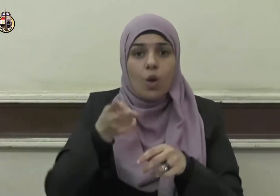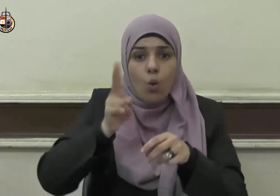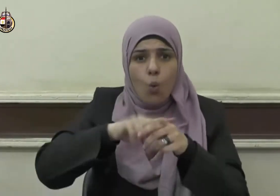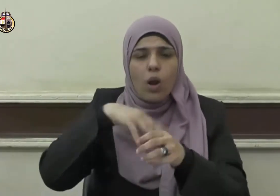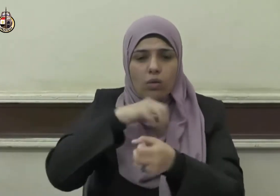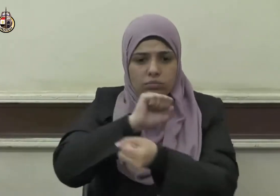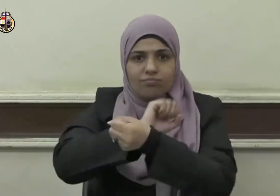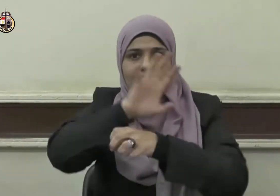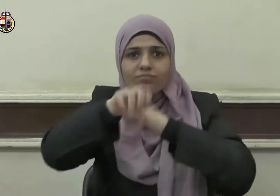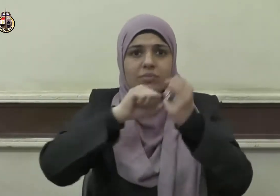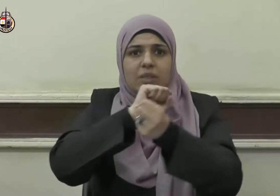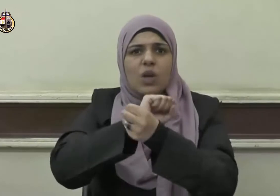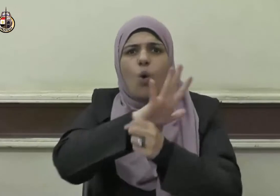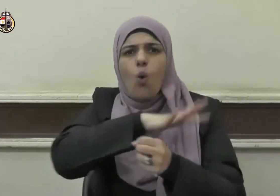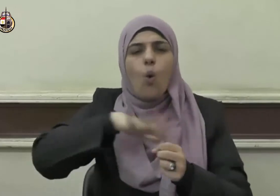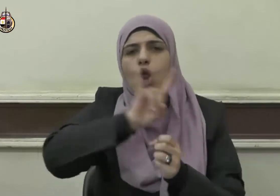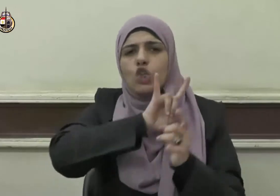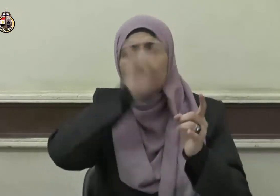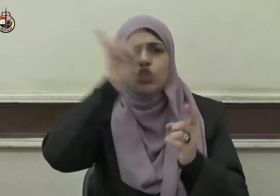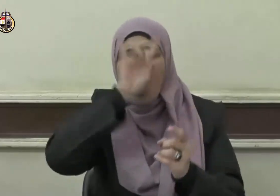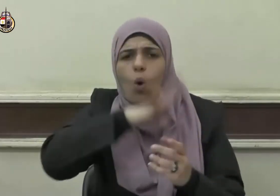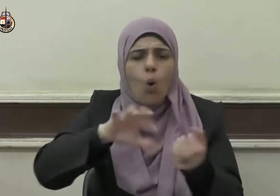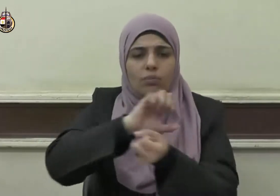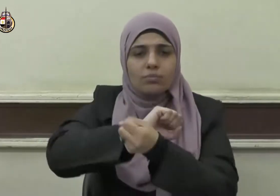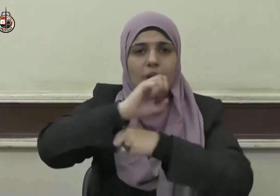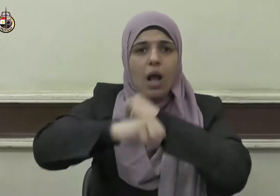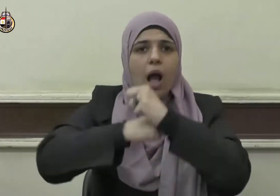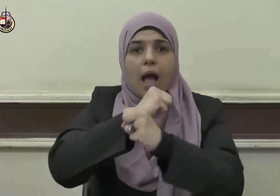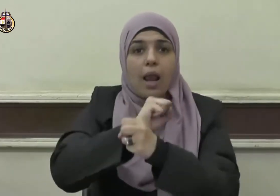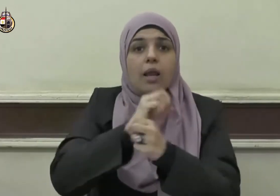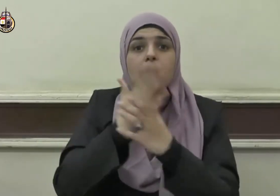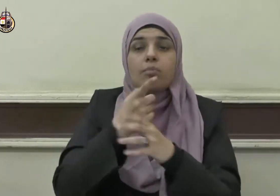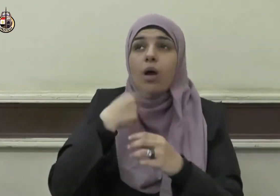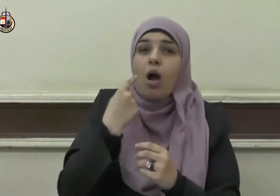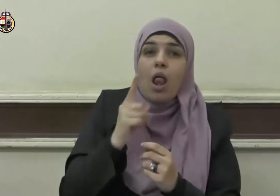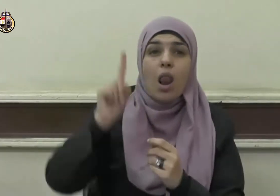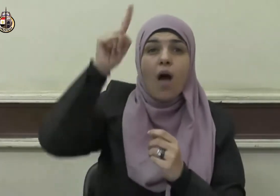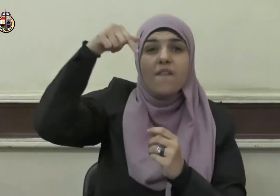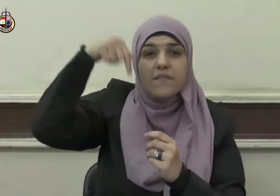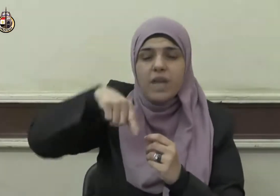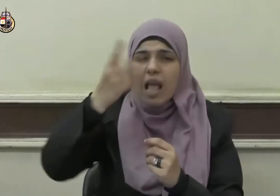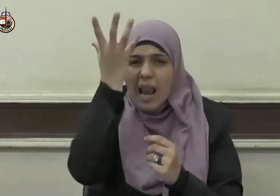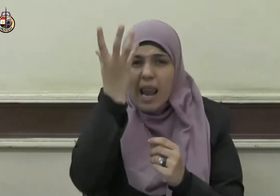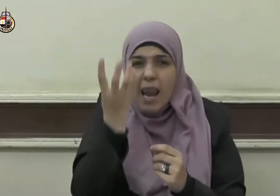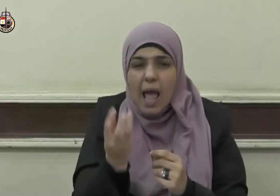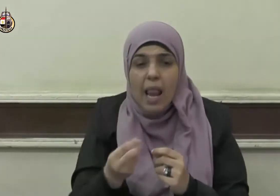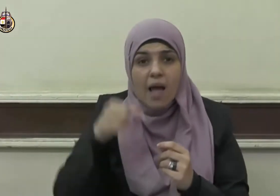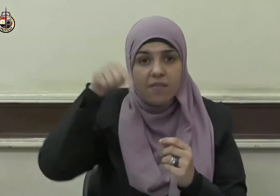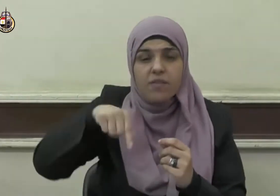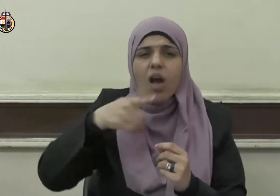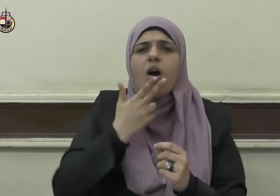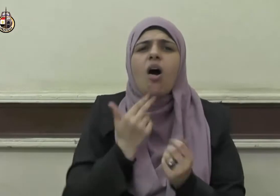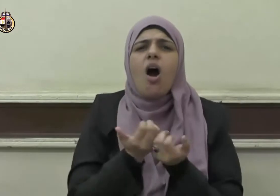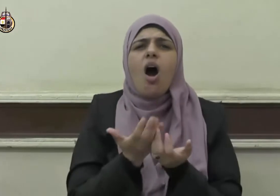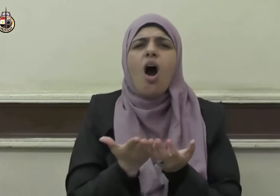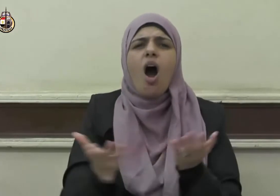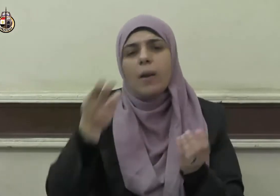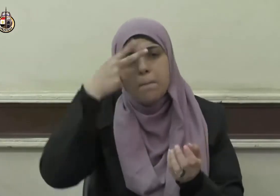فيه مرضة الشياطين لله فيه ليلة خير من ألف شهر